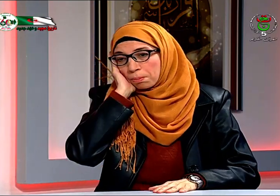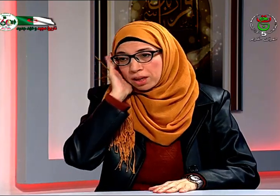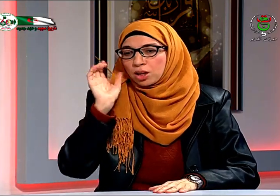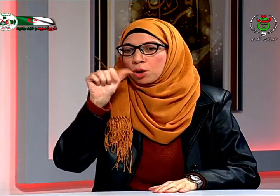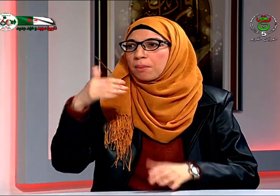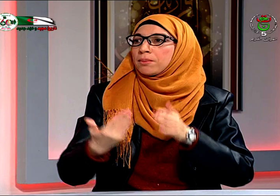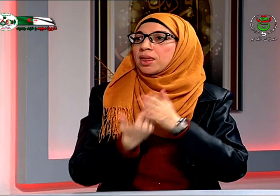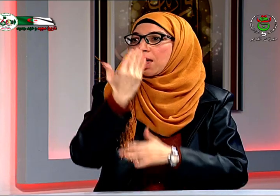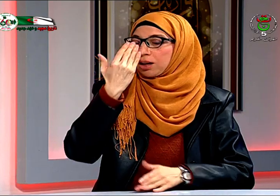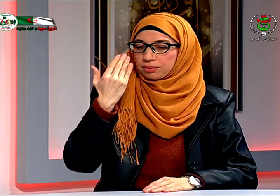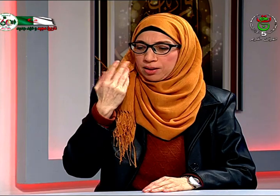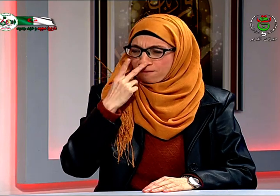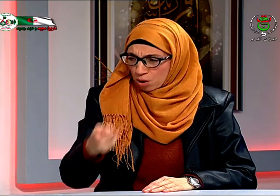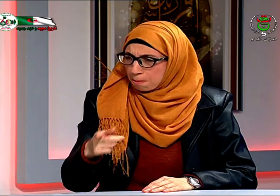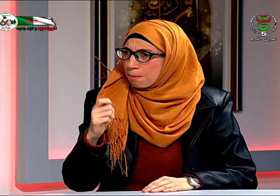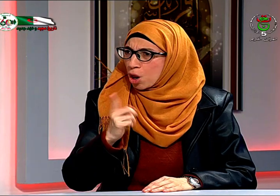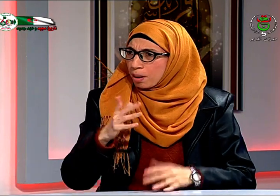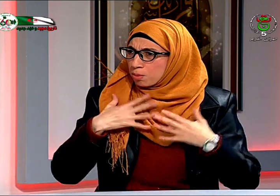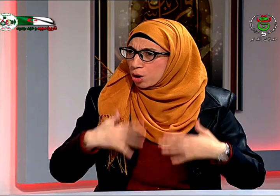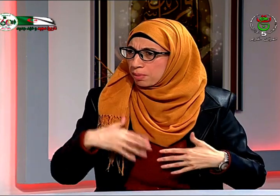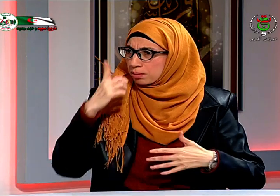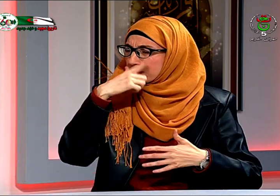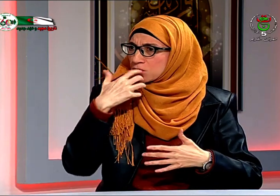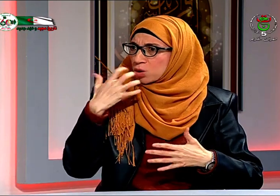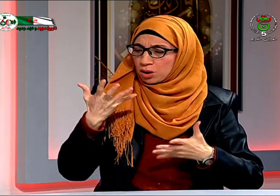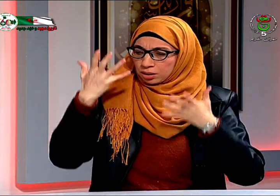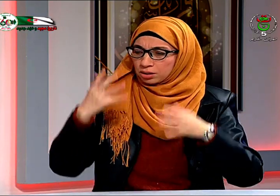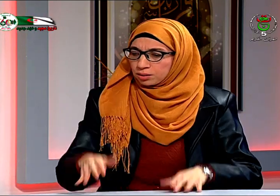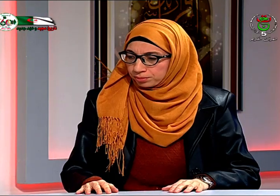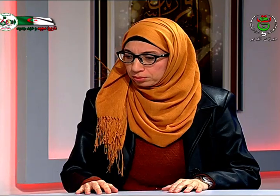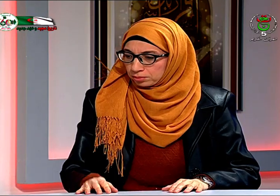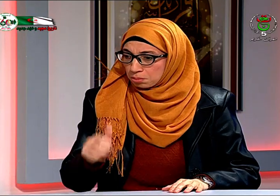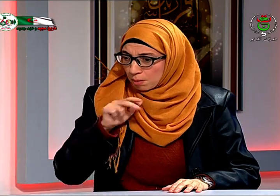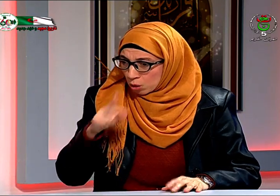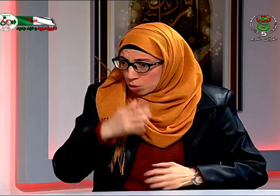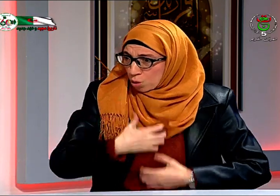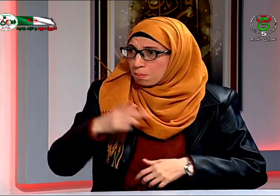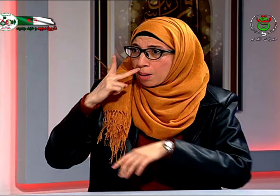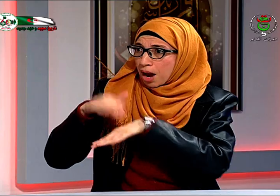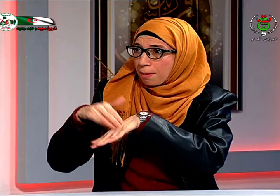صمم كنت أسمع لكن مردت في أحد الليالي ولما استيقظت والدتي